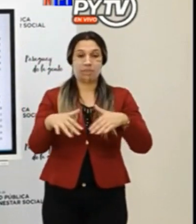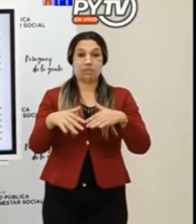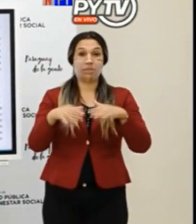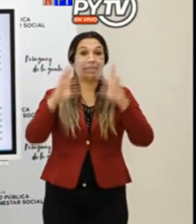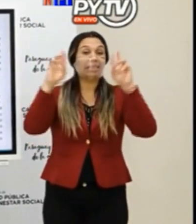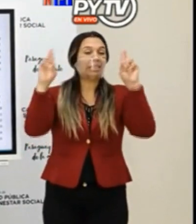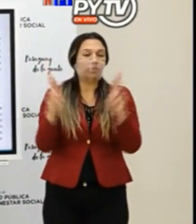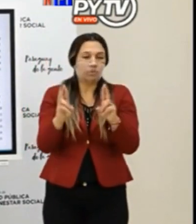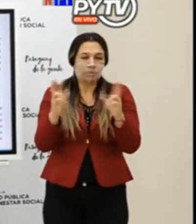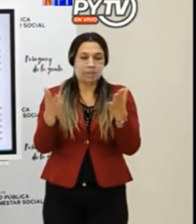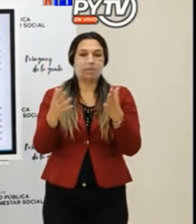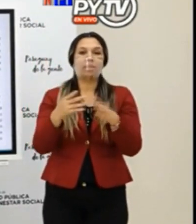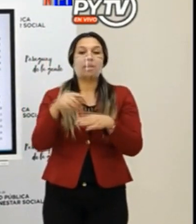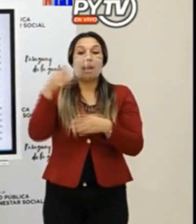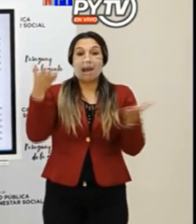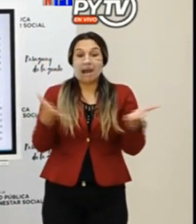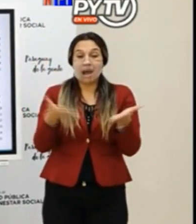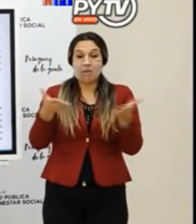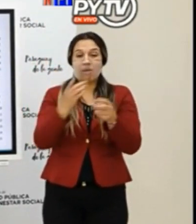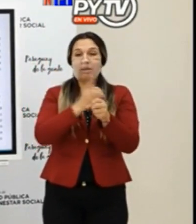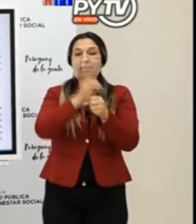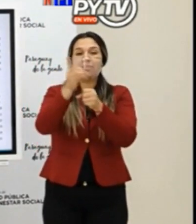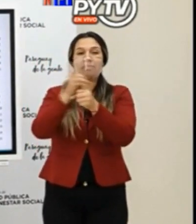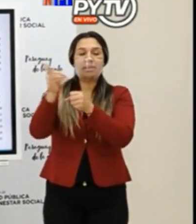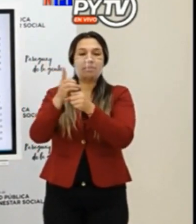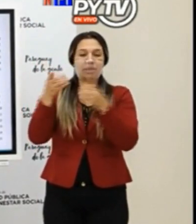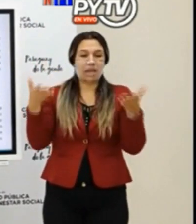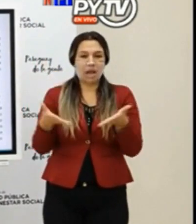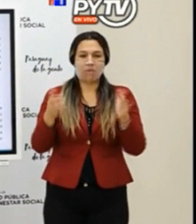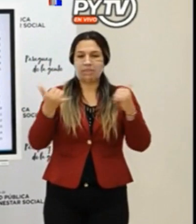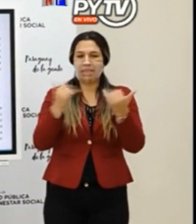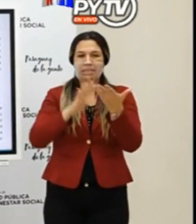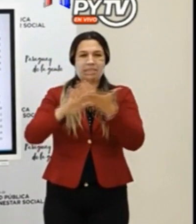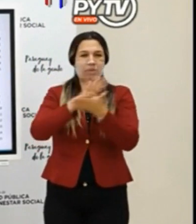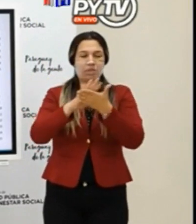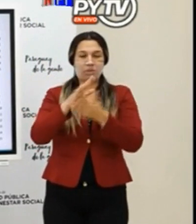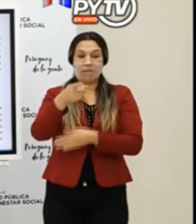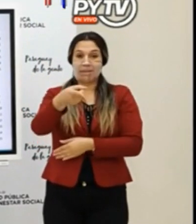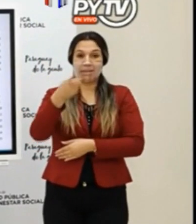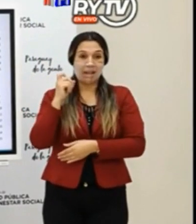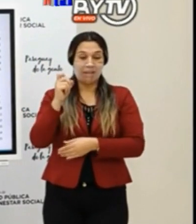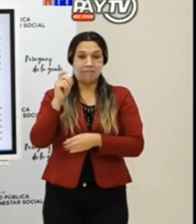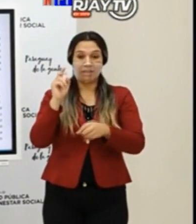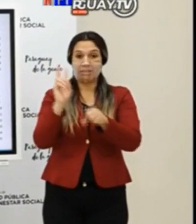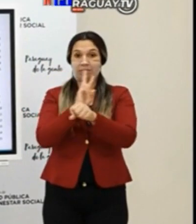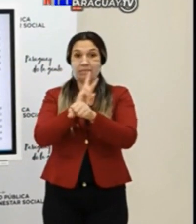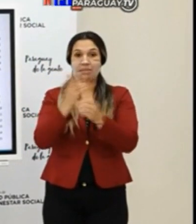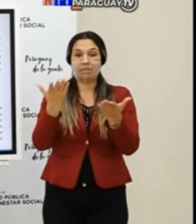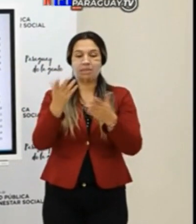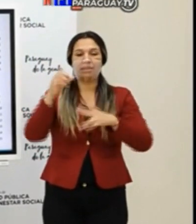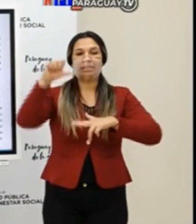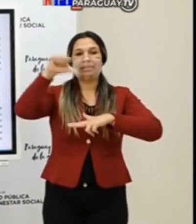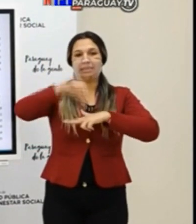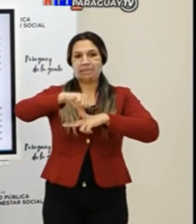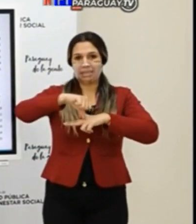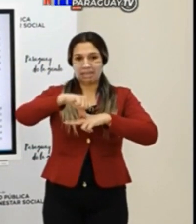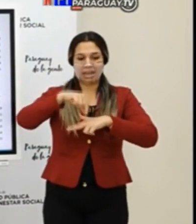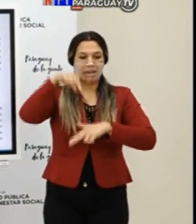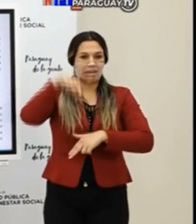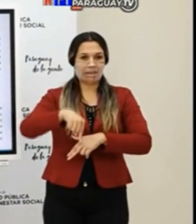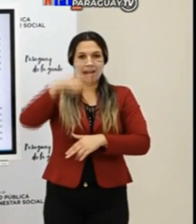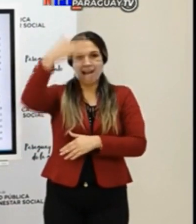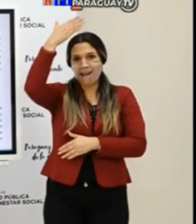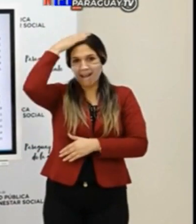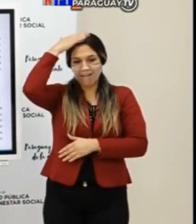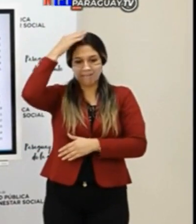las regiones que están prácticamente hoy en situación de alerta, digamos, es central, que es el epicentro